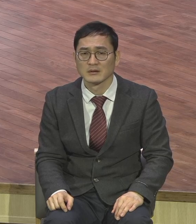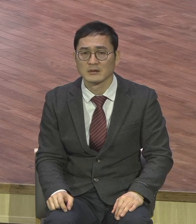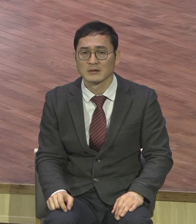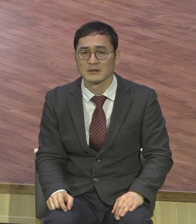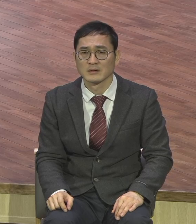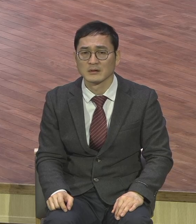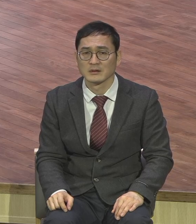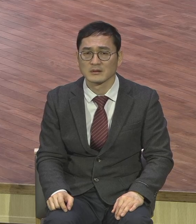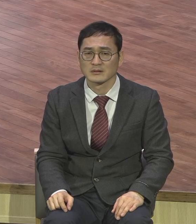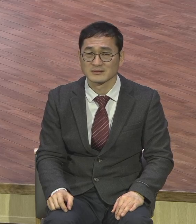보입니까